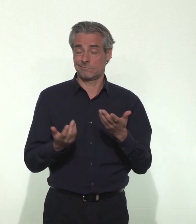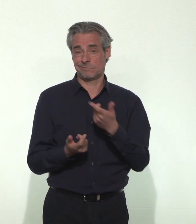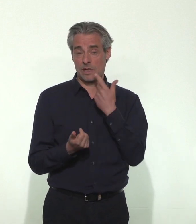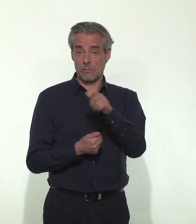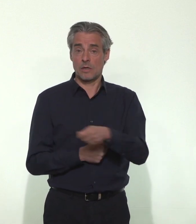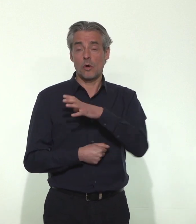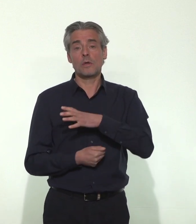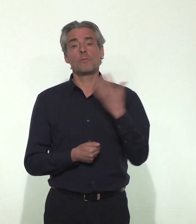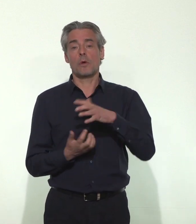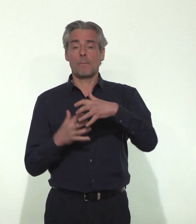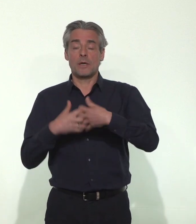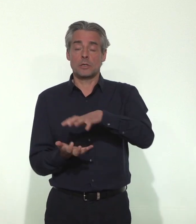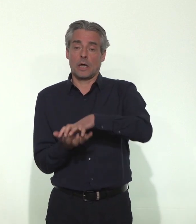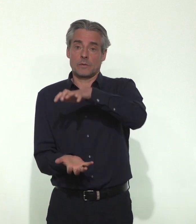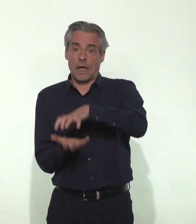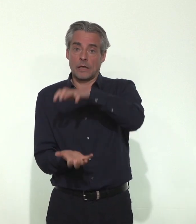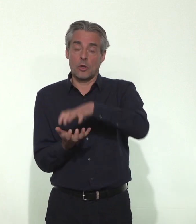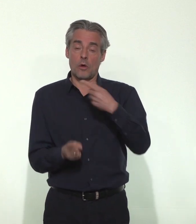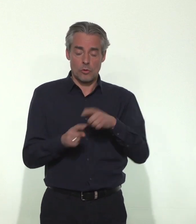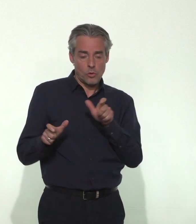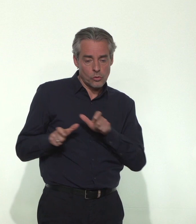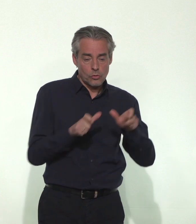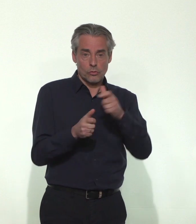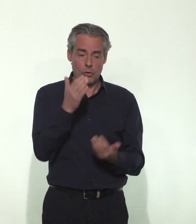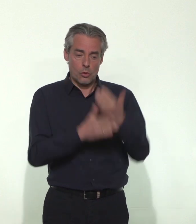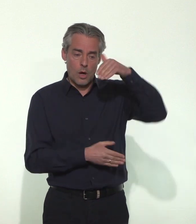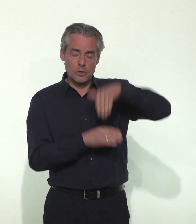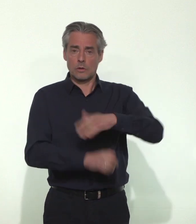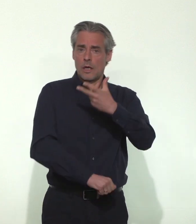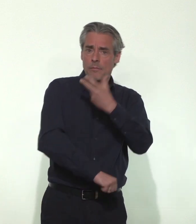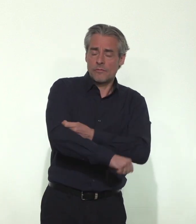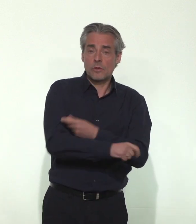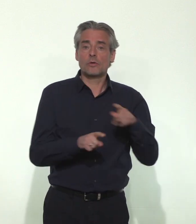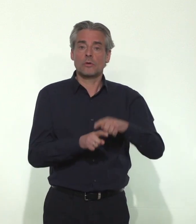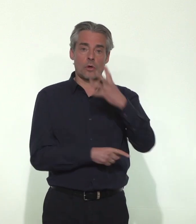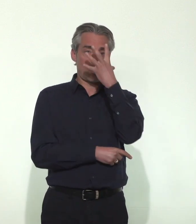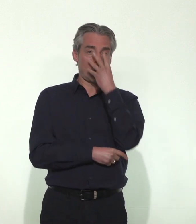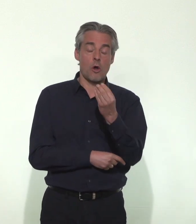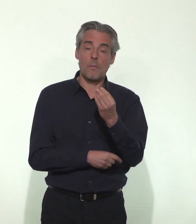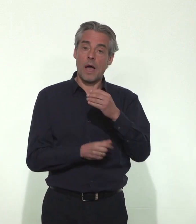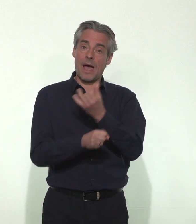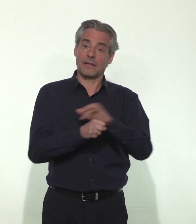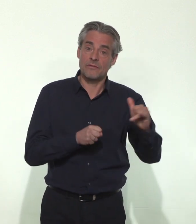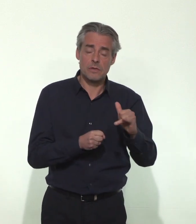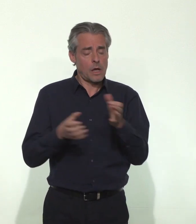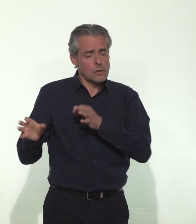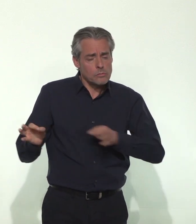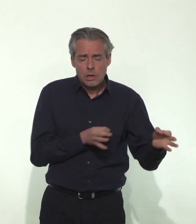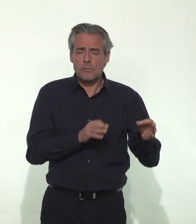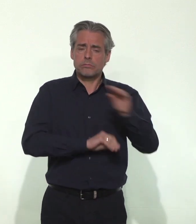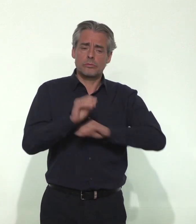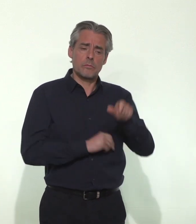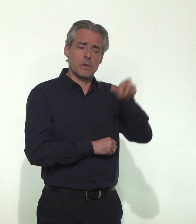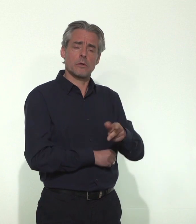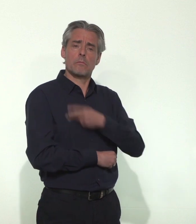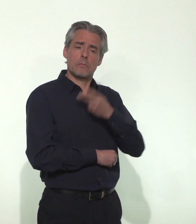faut utiliser des respirateurs, il faut une surveillance continue, des perfusions, parfois un coma artificiel, des soins constants, la présence d'un